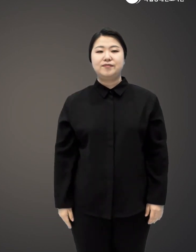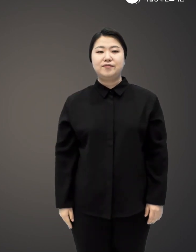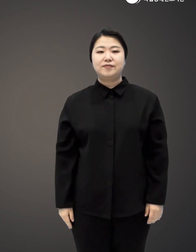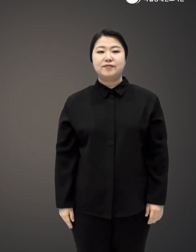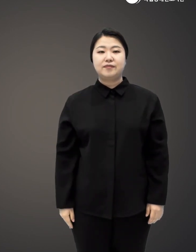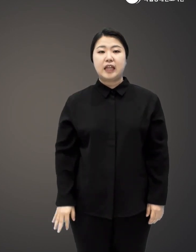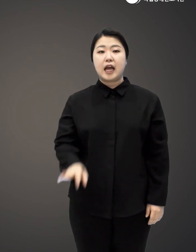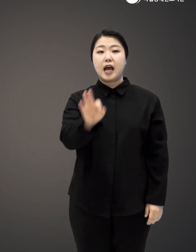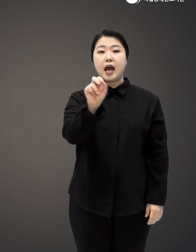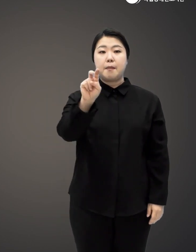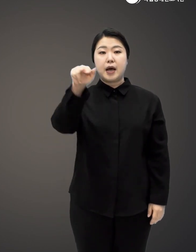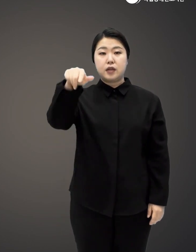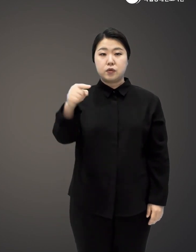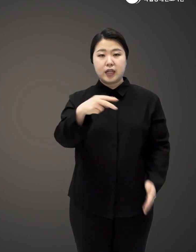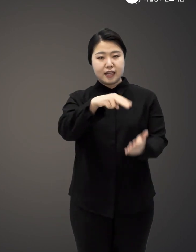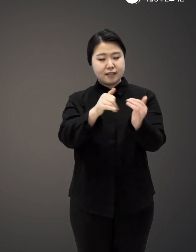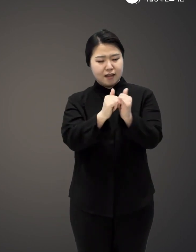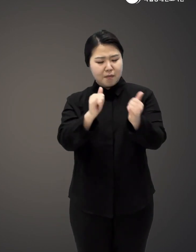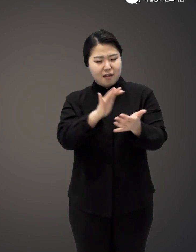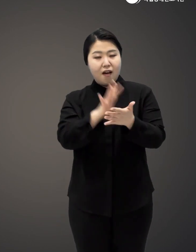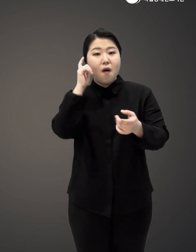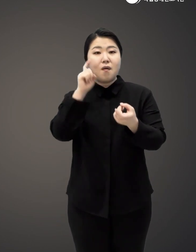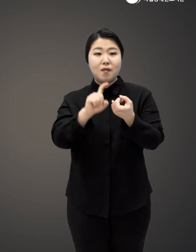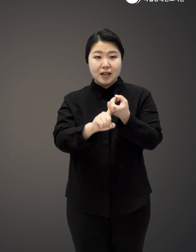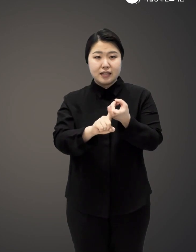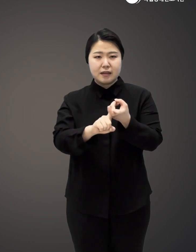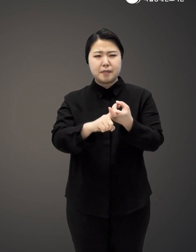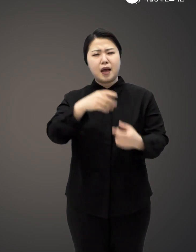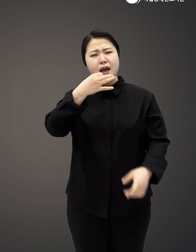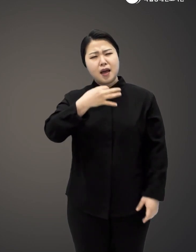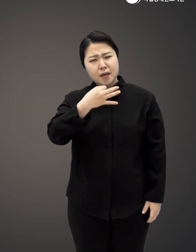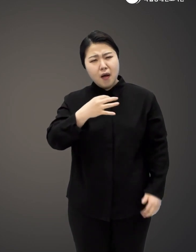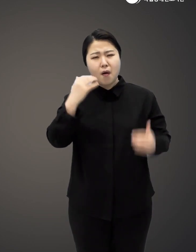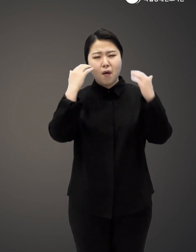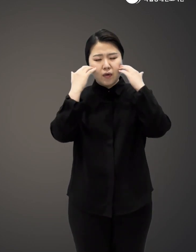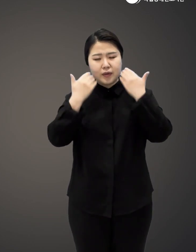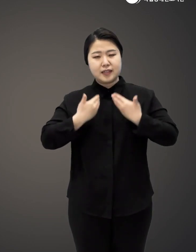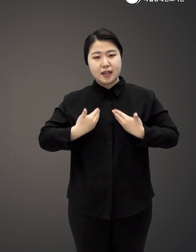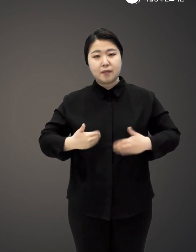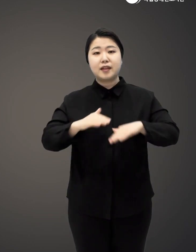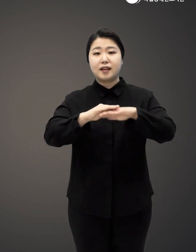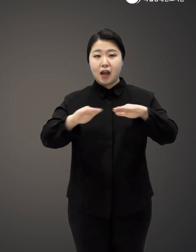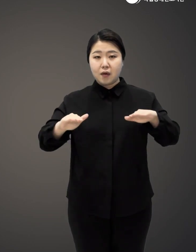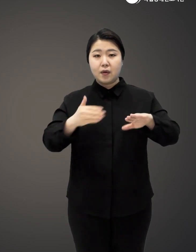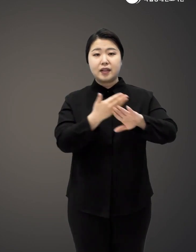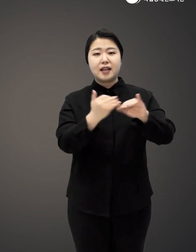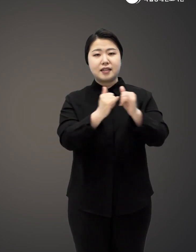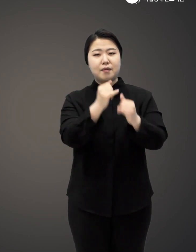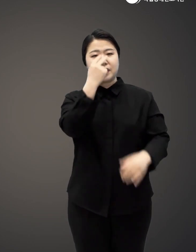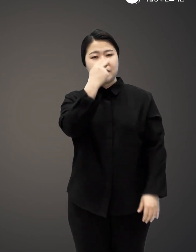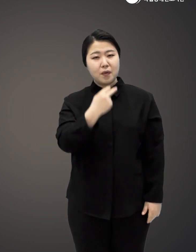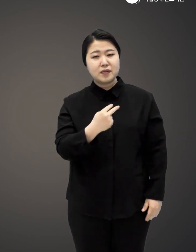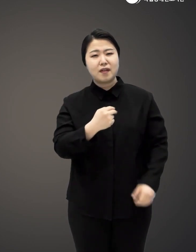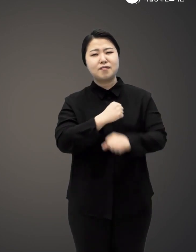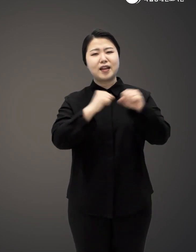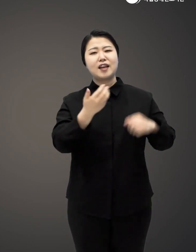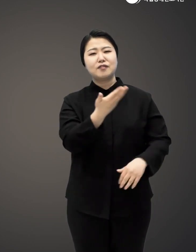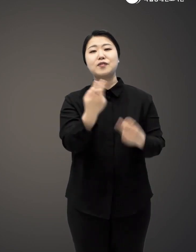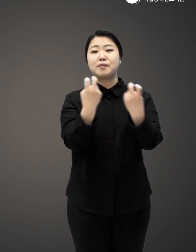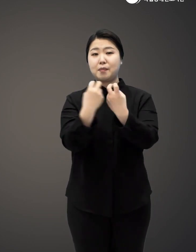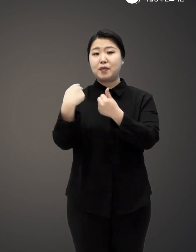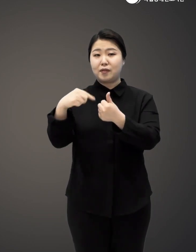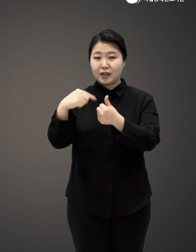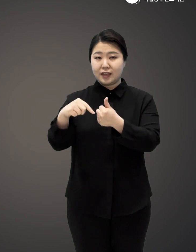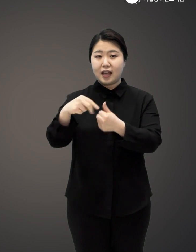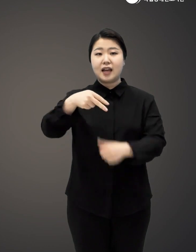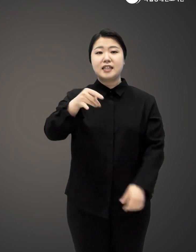아마존 독자들의 뜨거운 반응 힘든 시련을 우아하게 극복하고 타인을 용서하는 법을 가르쳐준다